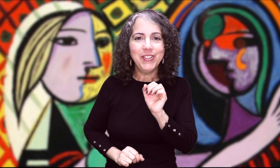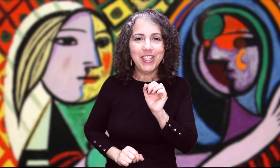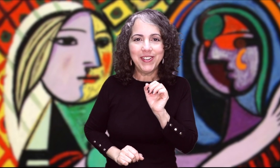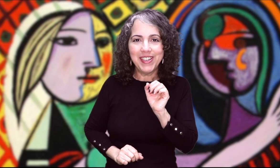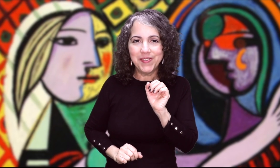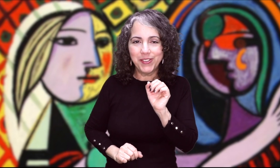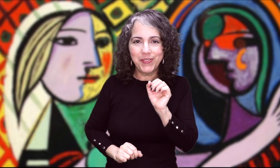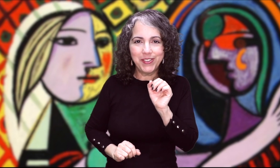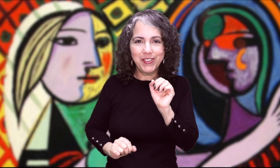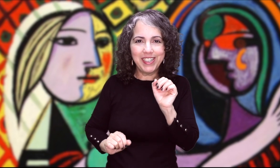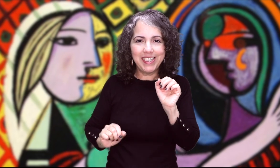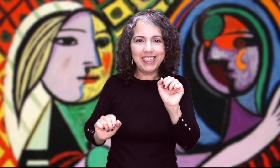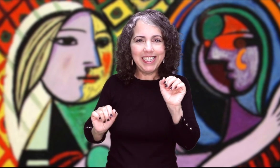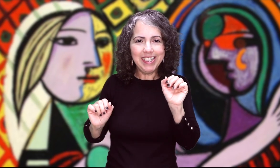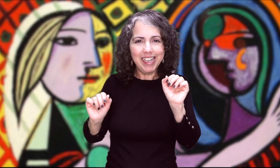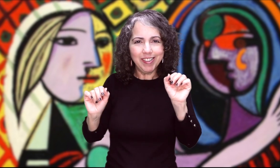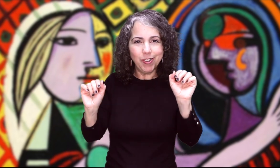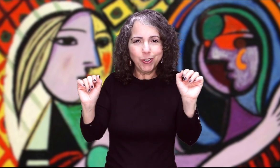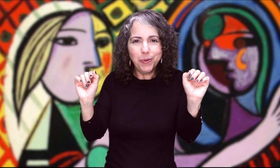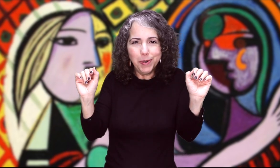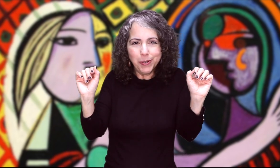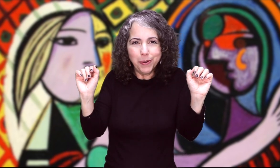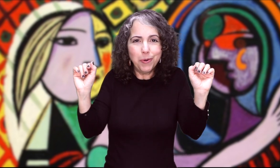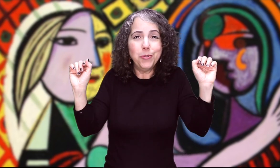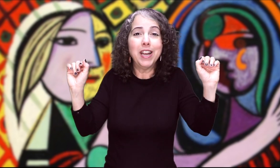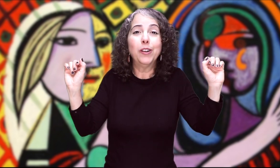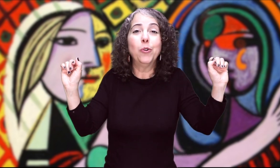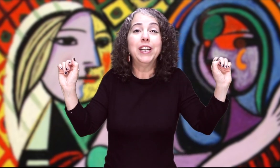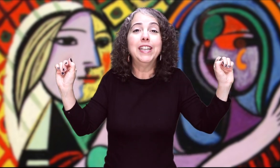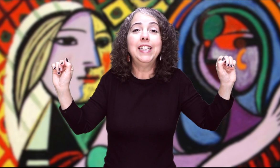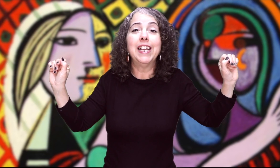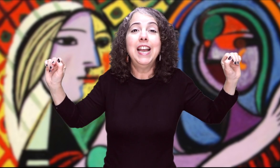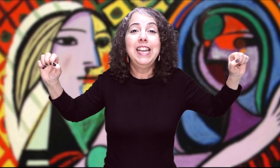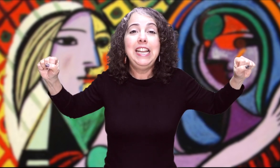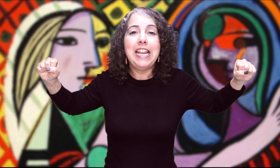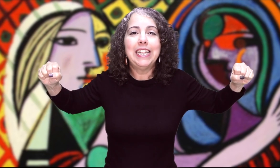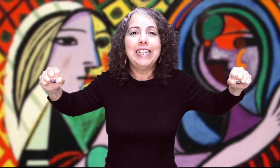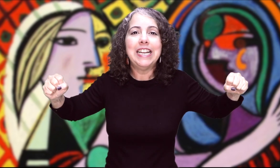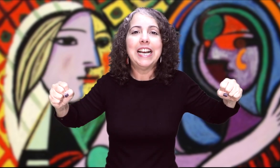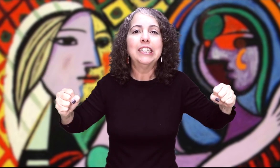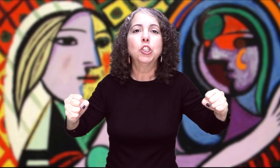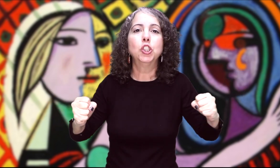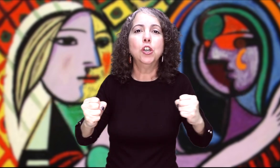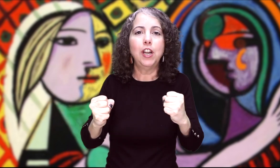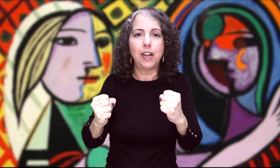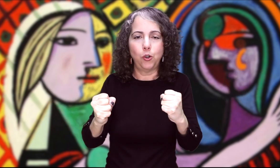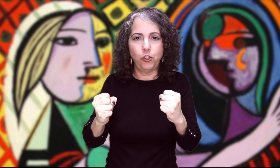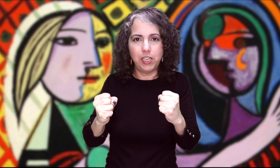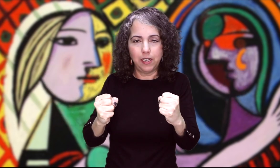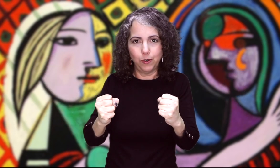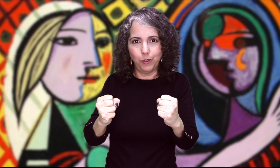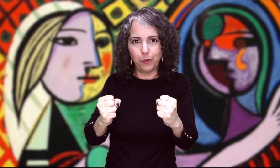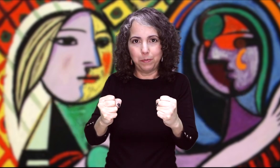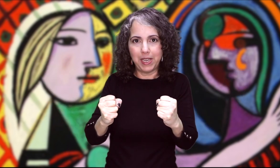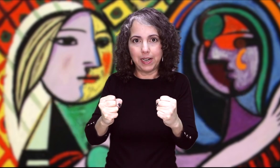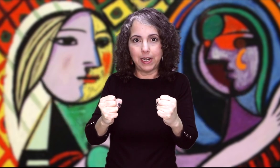sabemos Pero quizás lo tomó como una coquetería Y le atenazó las rodillas con sus piernas